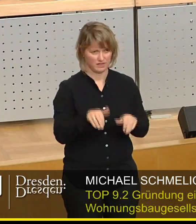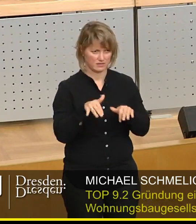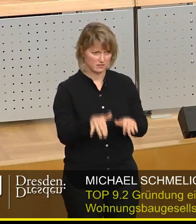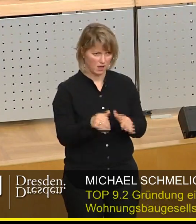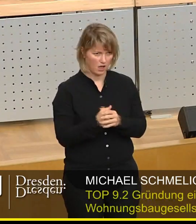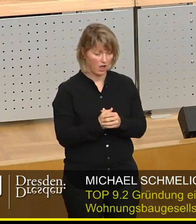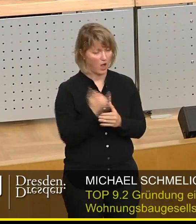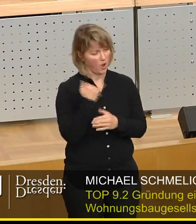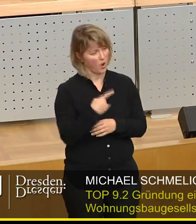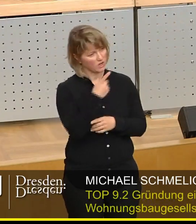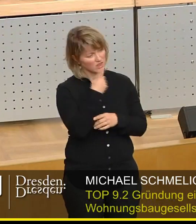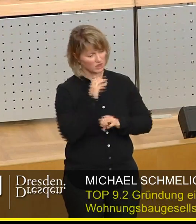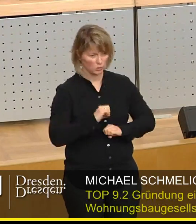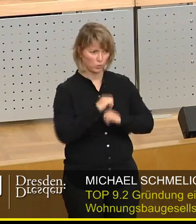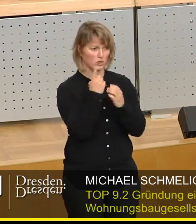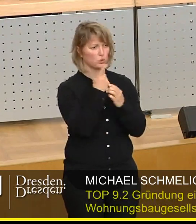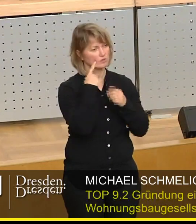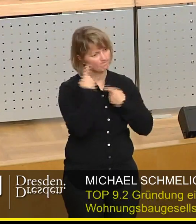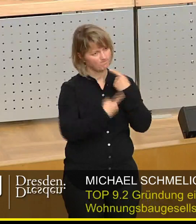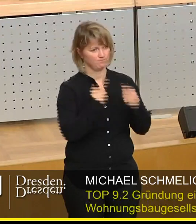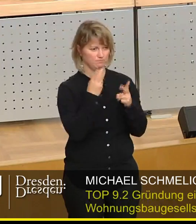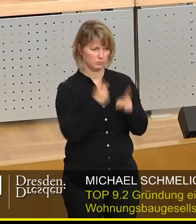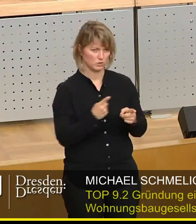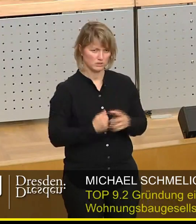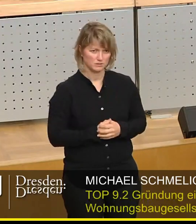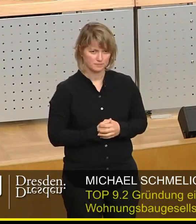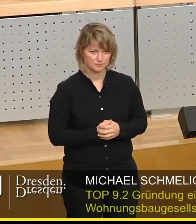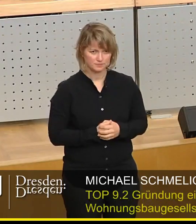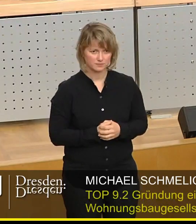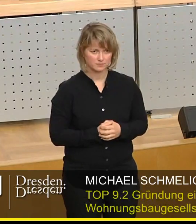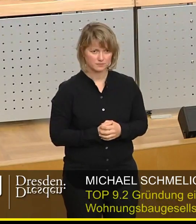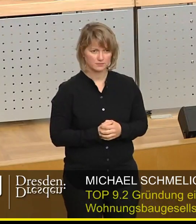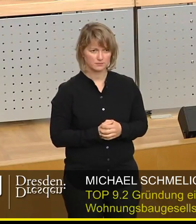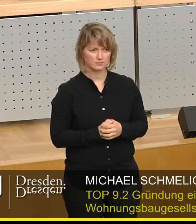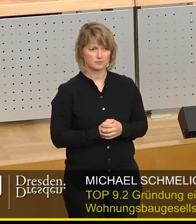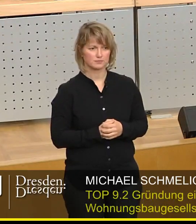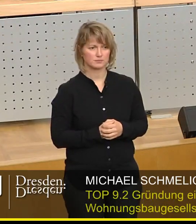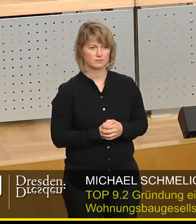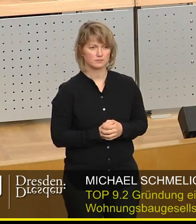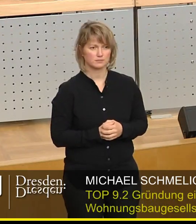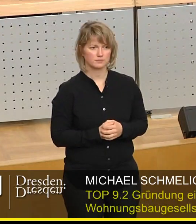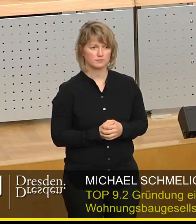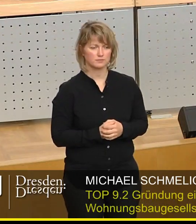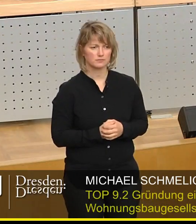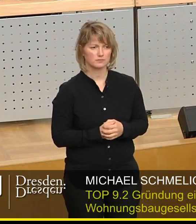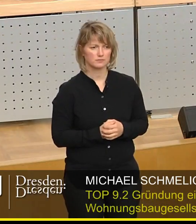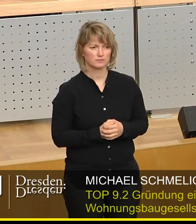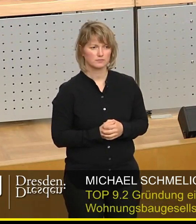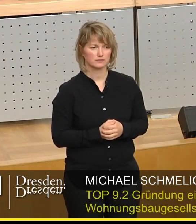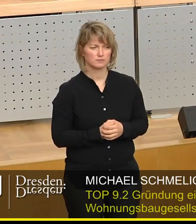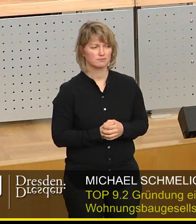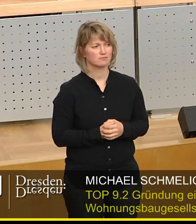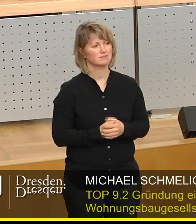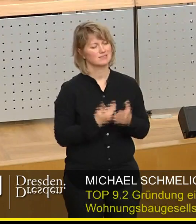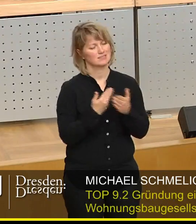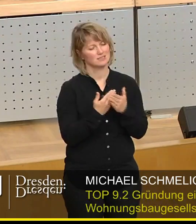heute diesen Gründungsprozess auf den Weg zu bringen. Und deshalb möchte ich noch